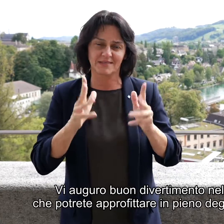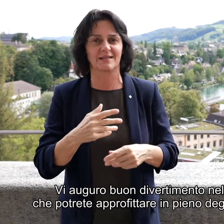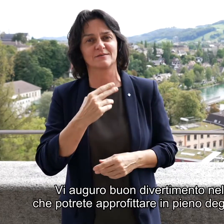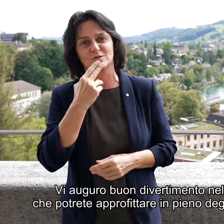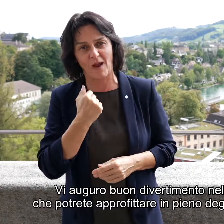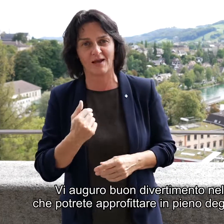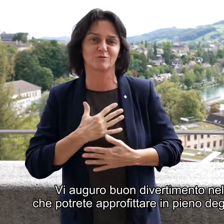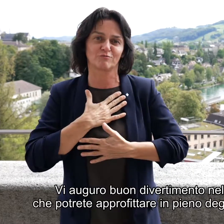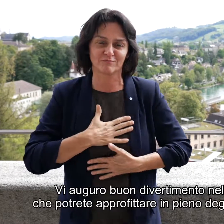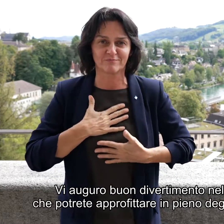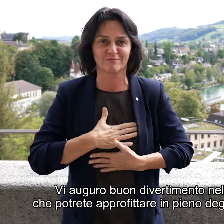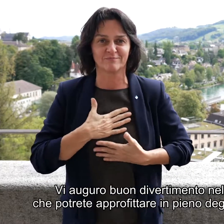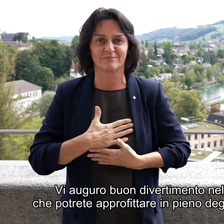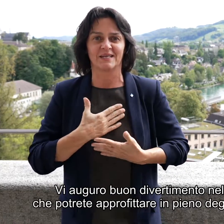Wohlbefinden an den heutigen Events.